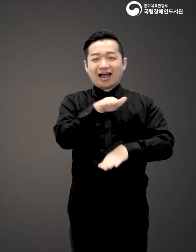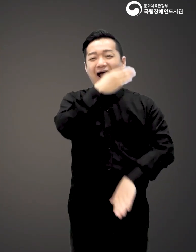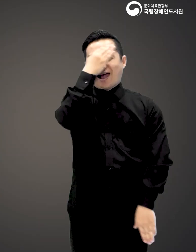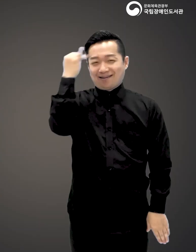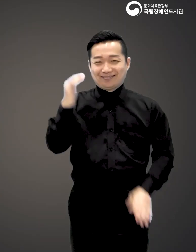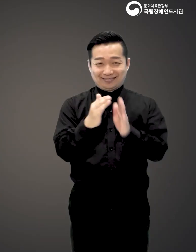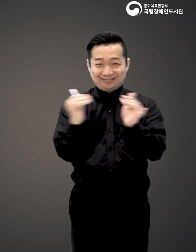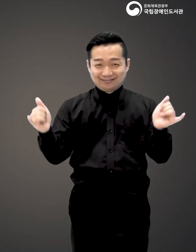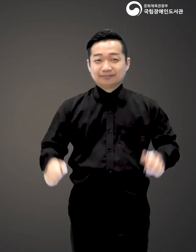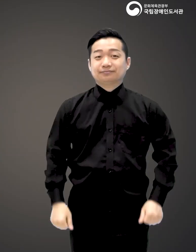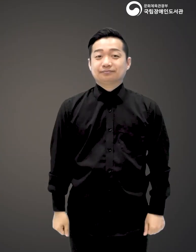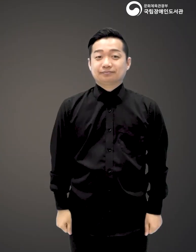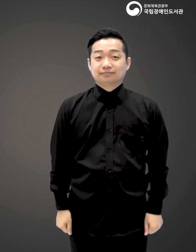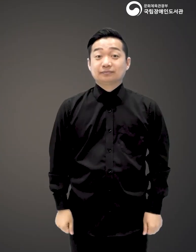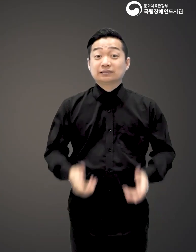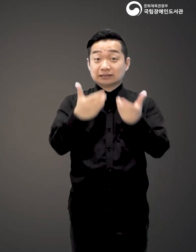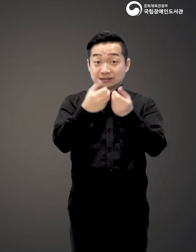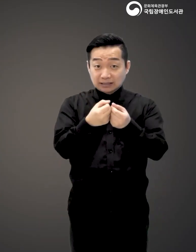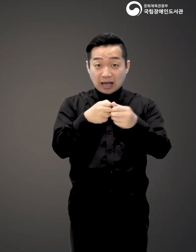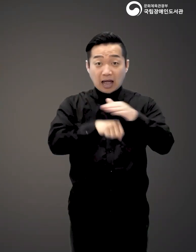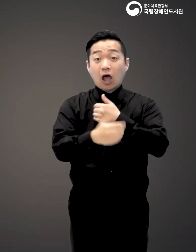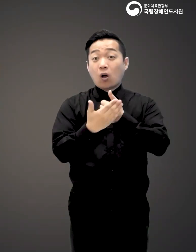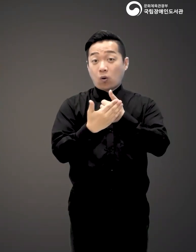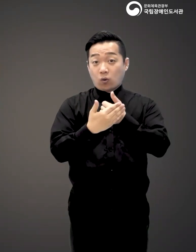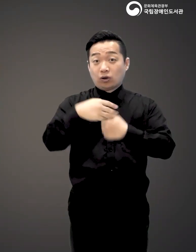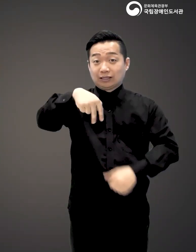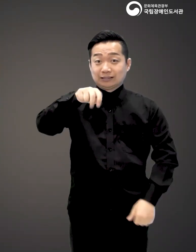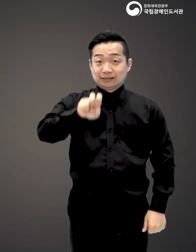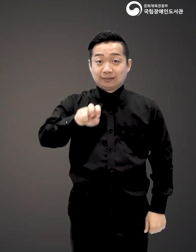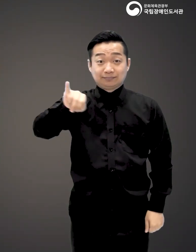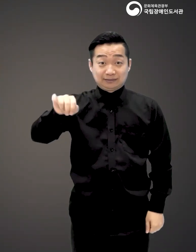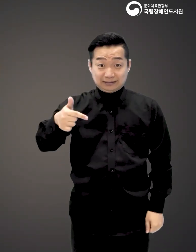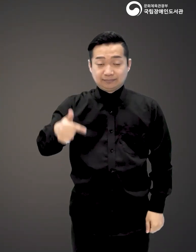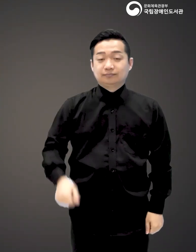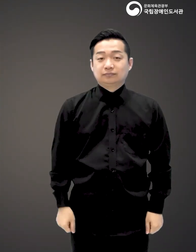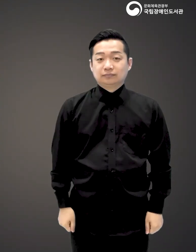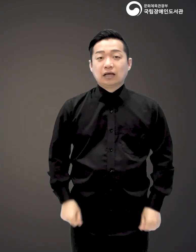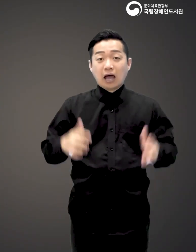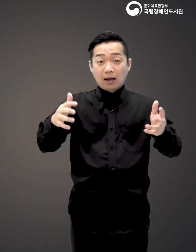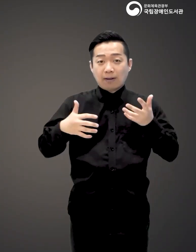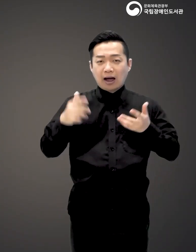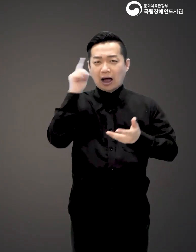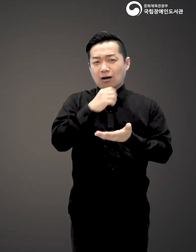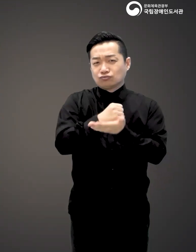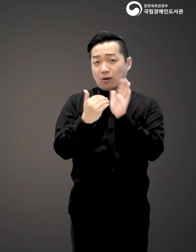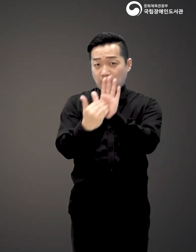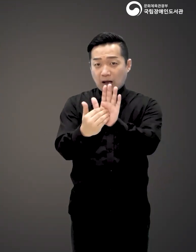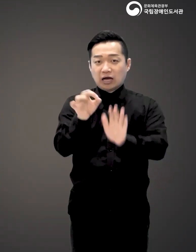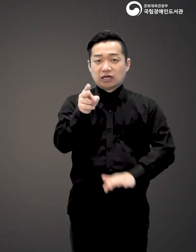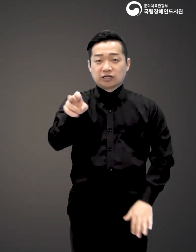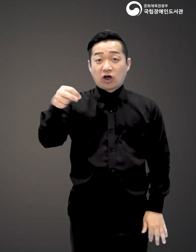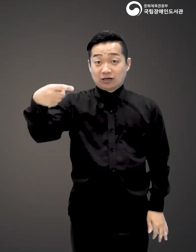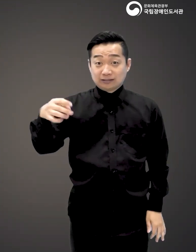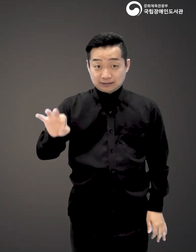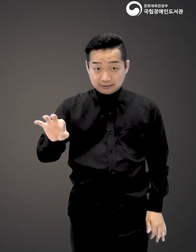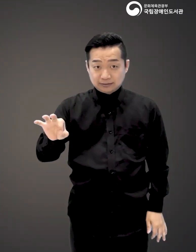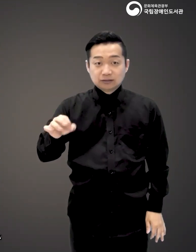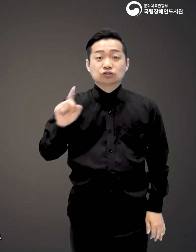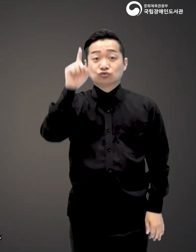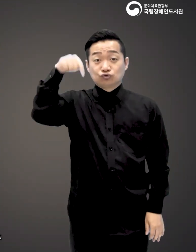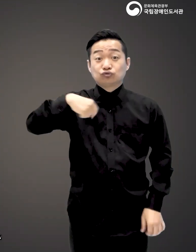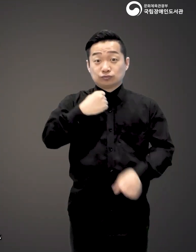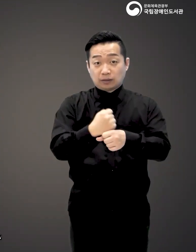우리 할머니들입니다 이를테면 아이를 낳게 도어주는 삼신할매 바람과 액을 막아주는 영등할매